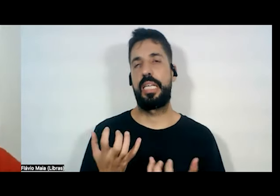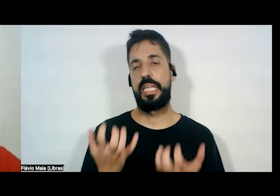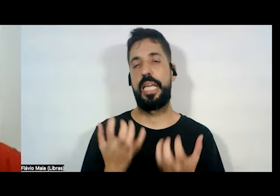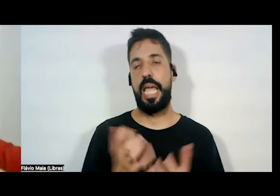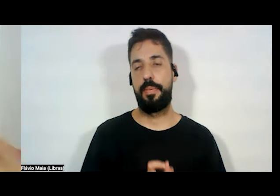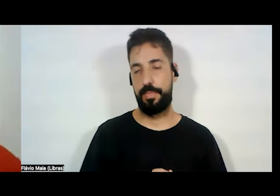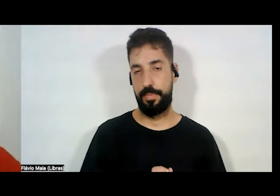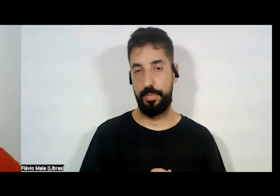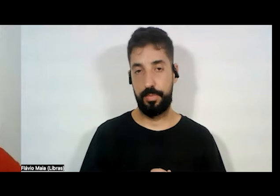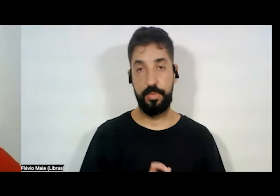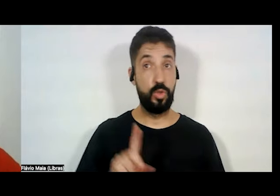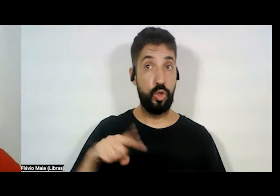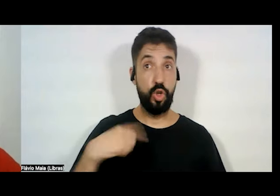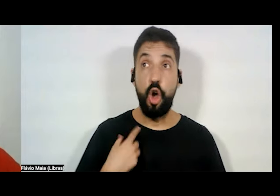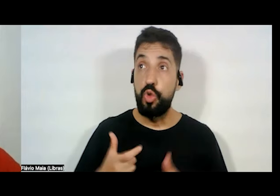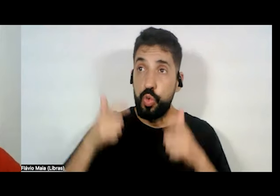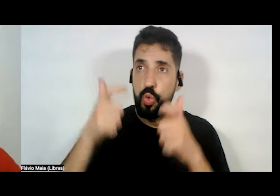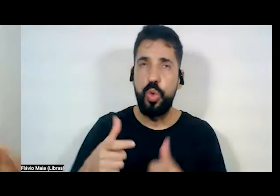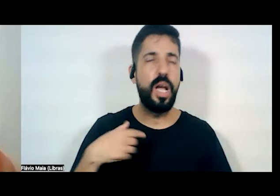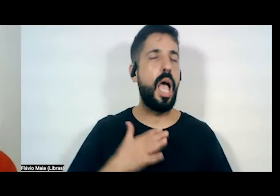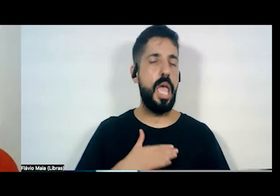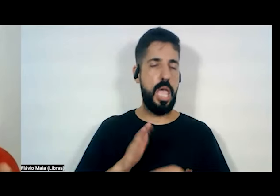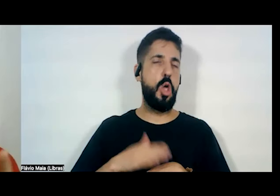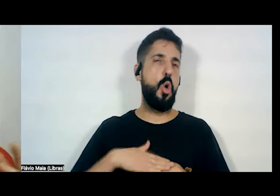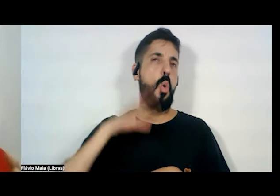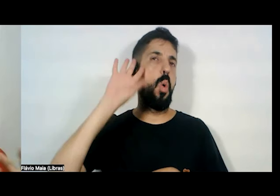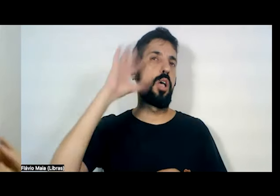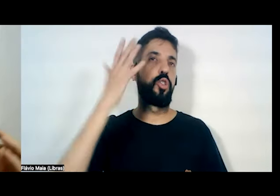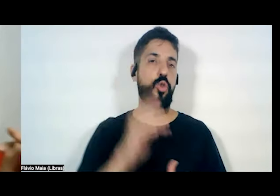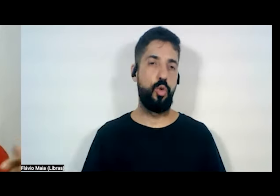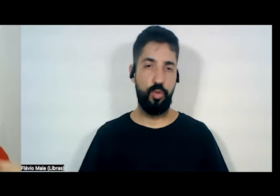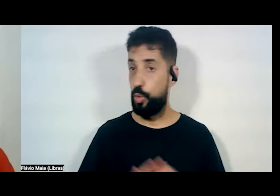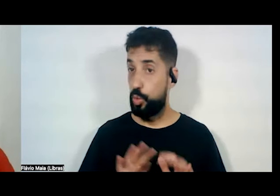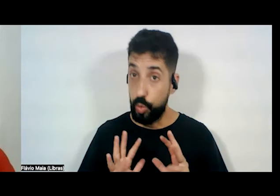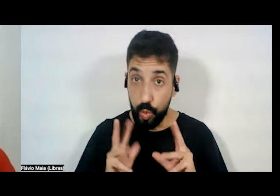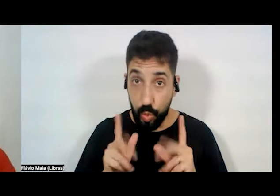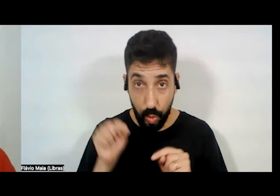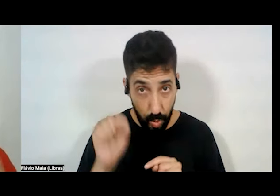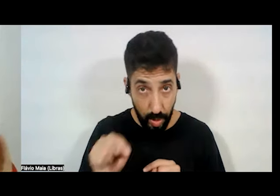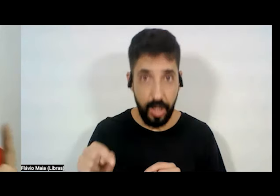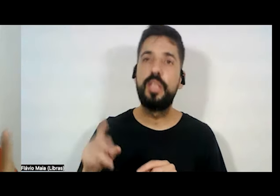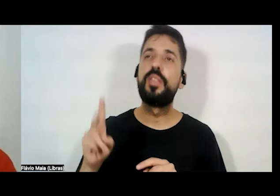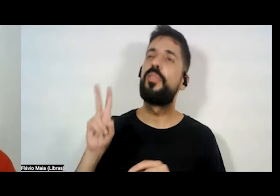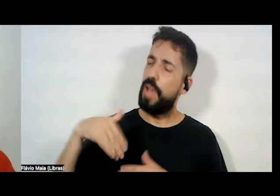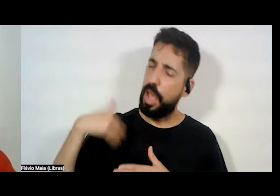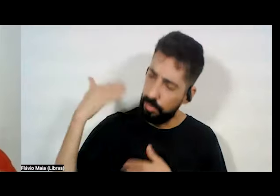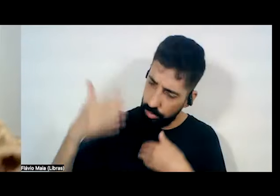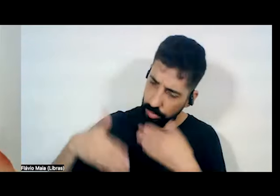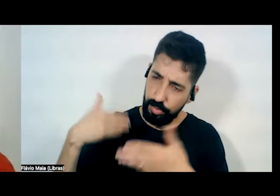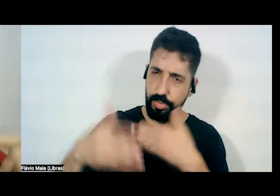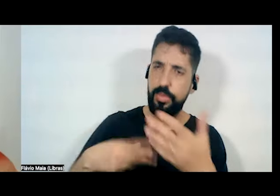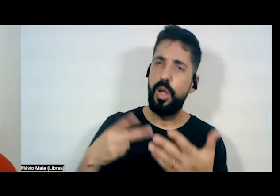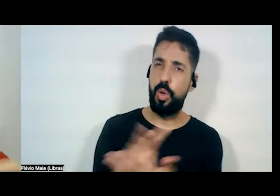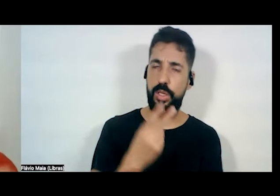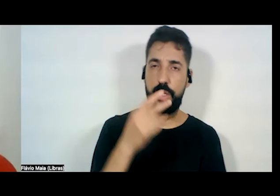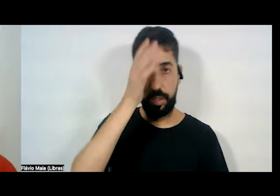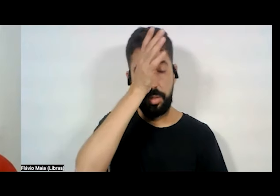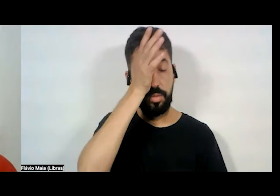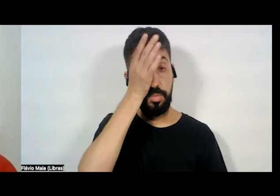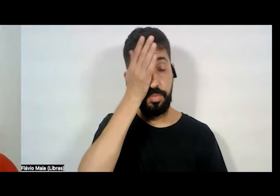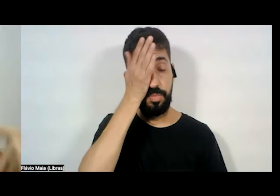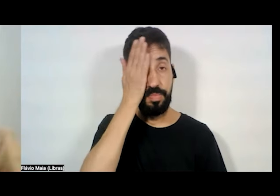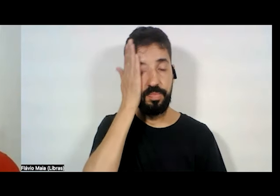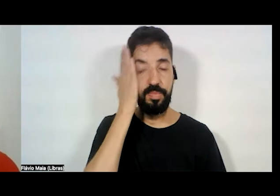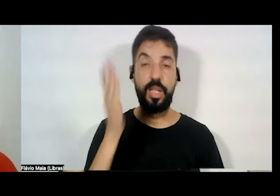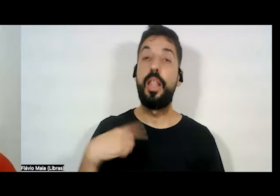Nosso lugar é onde a gente decide. Tudo isso a gente foi estabelecendo. e aí nós somos, sim,